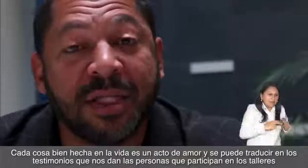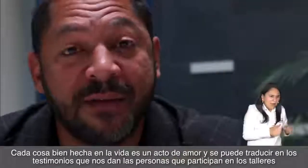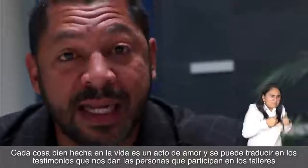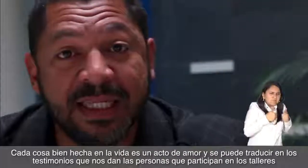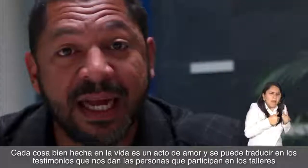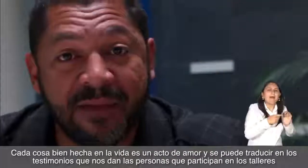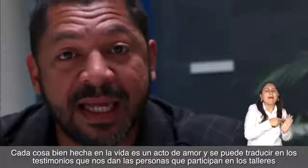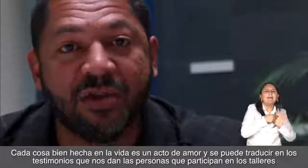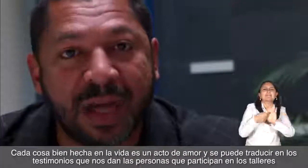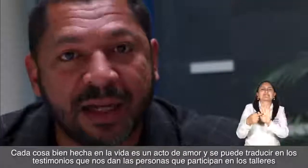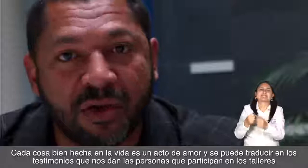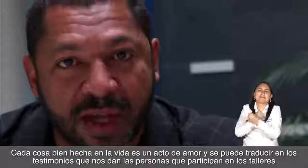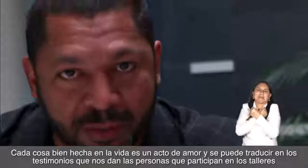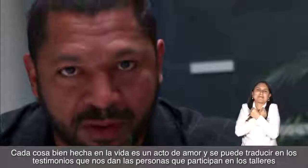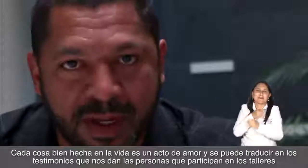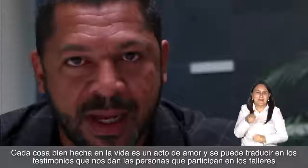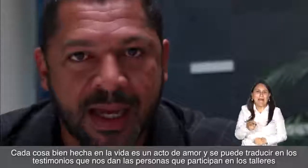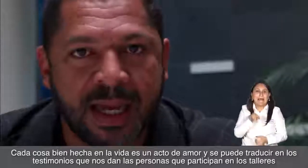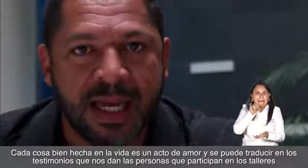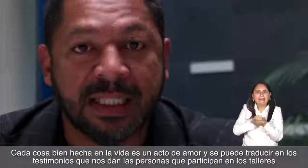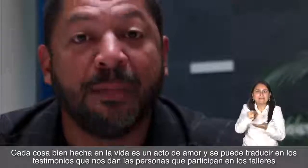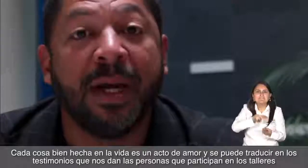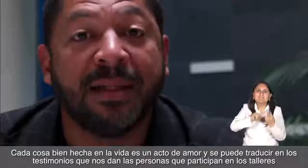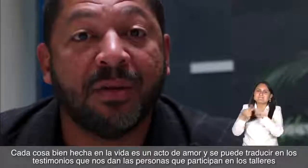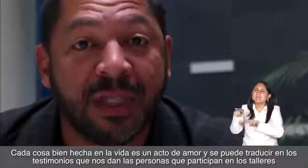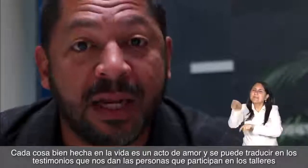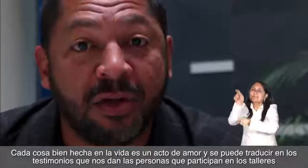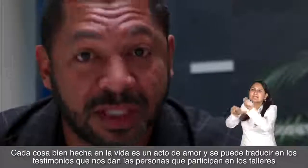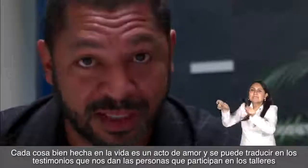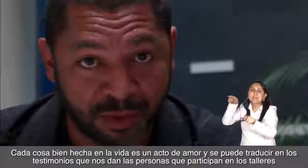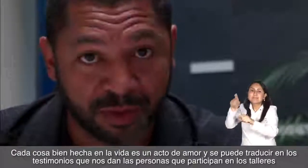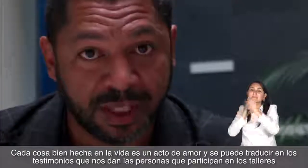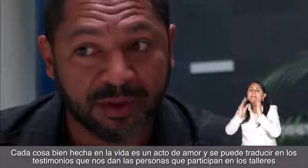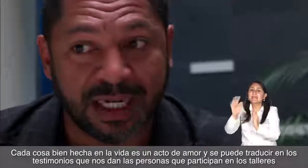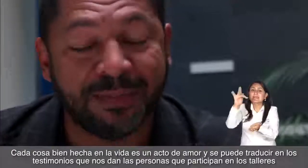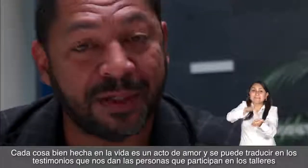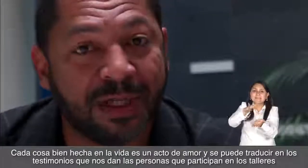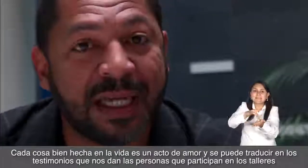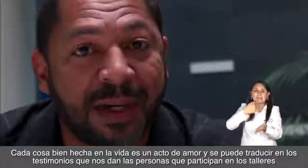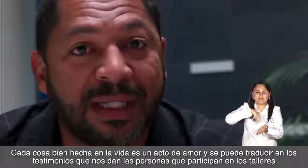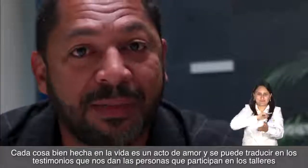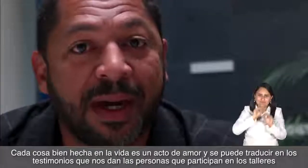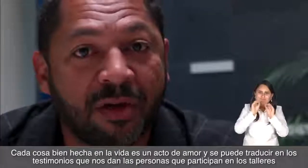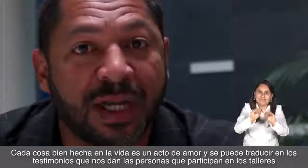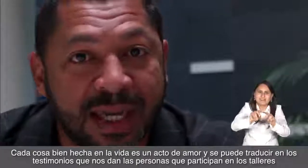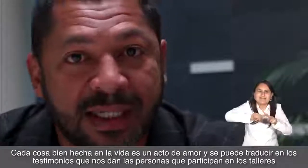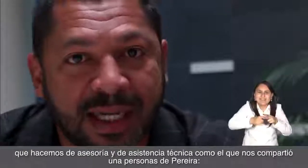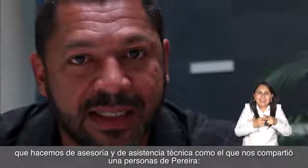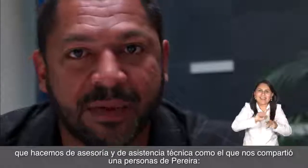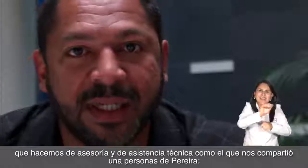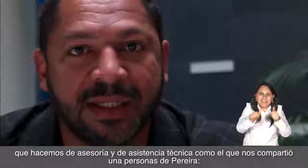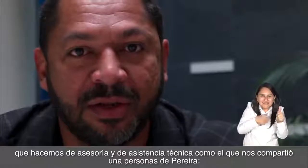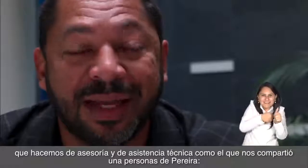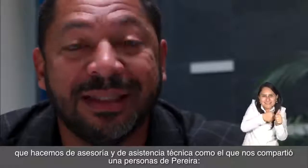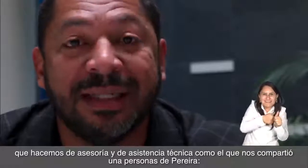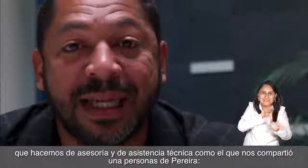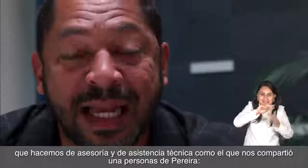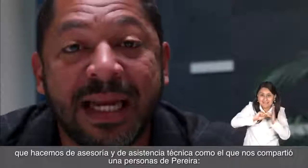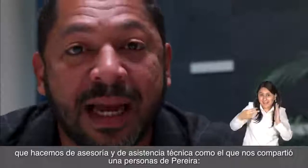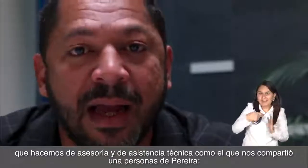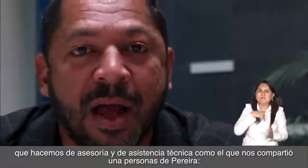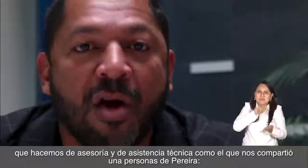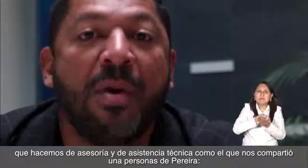Cada cosa bien hecha en la vida es un acto de amor y se puede traducir en los testimonios que nos dan las personas que participan en los talleres que hacemos desde su